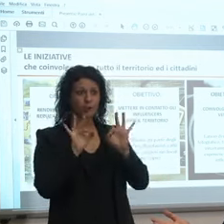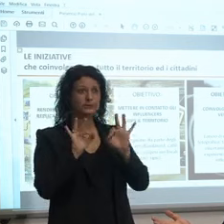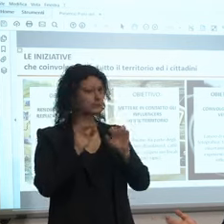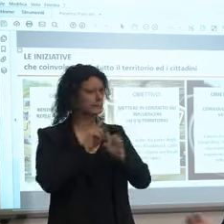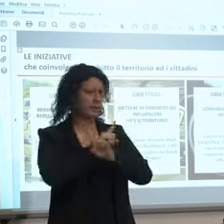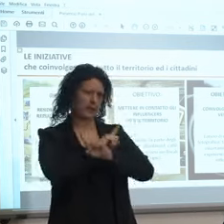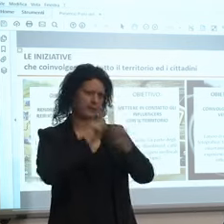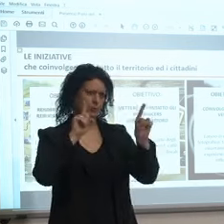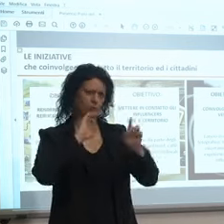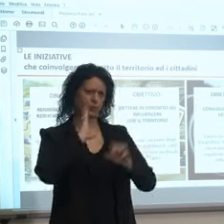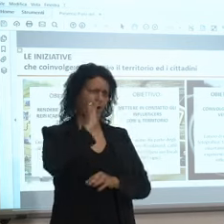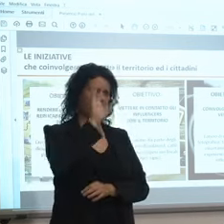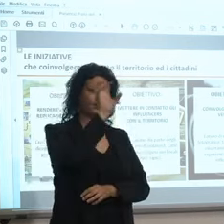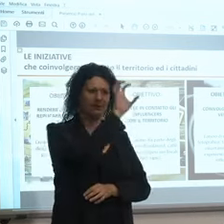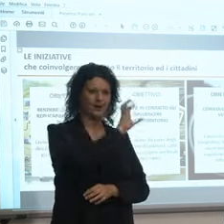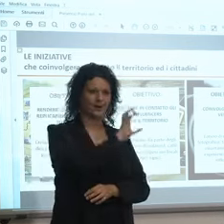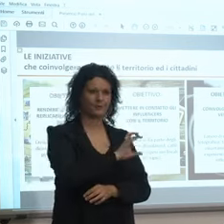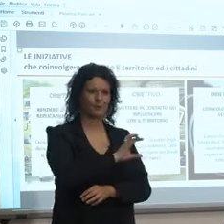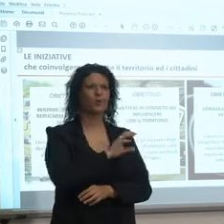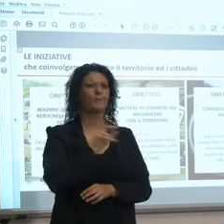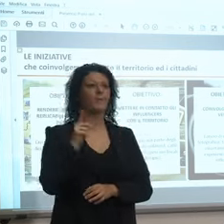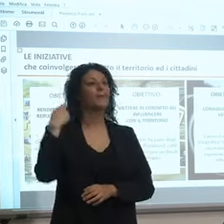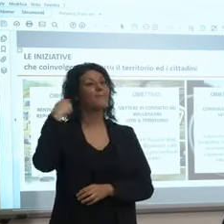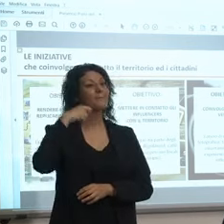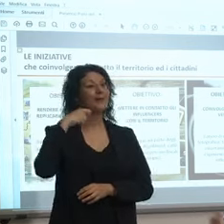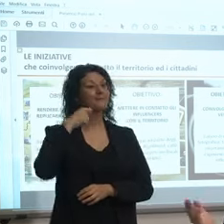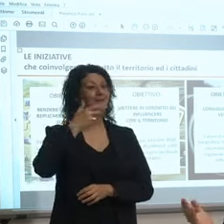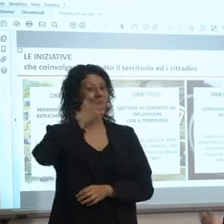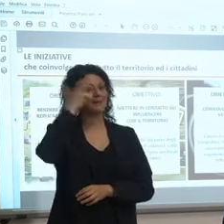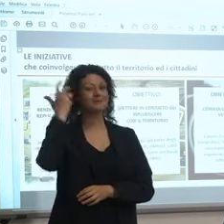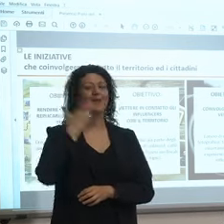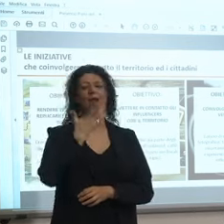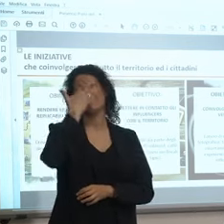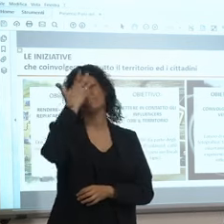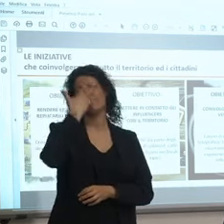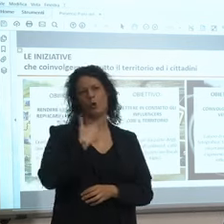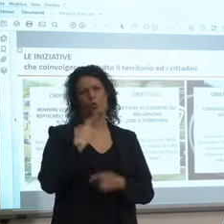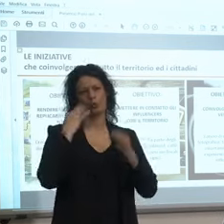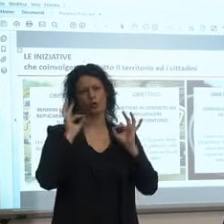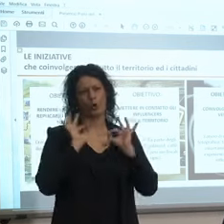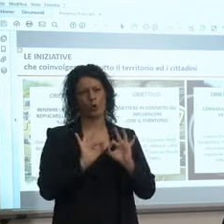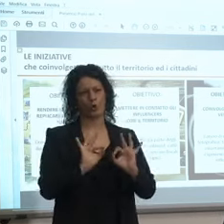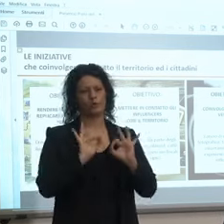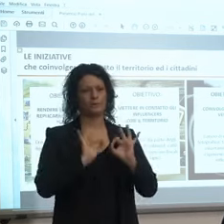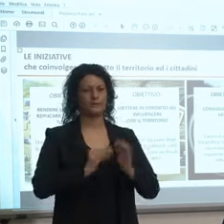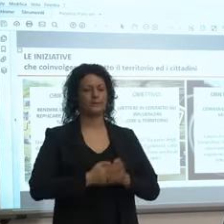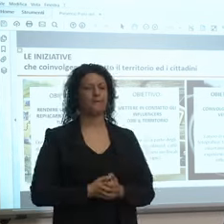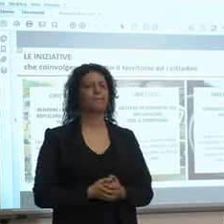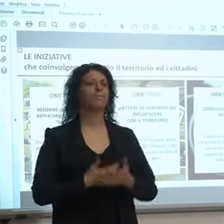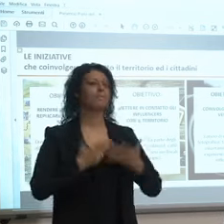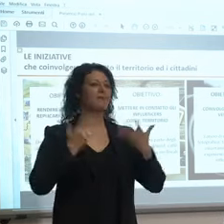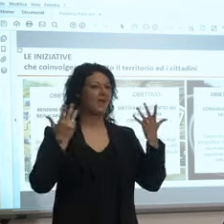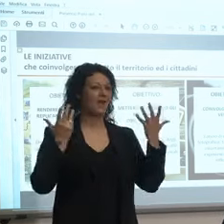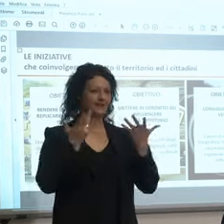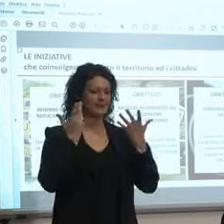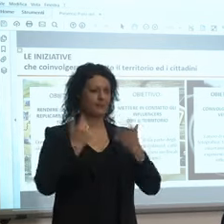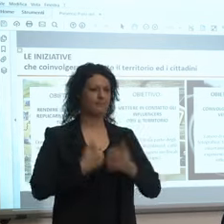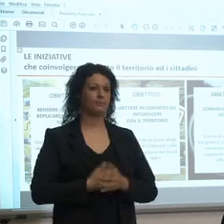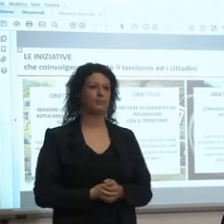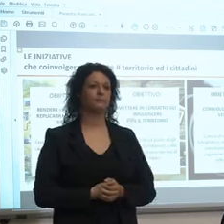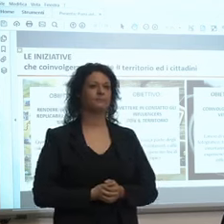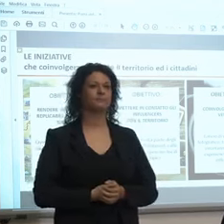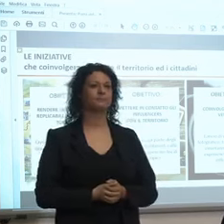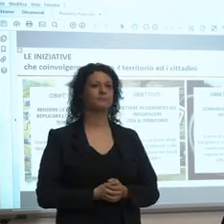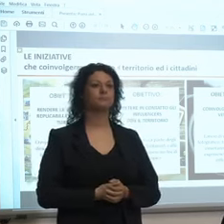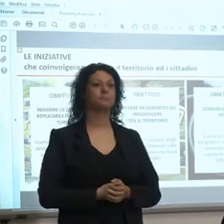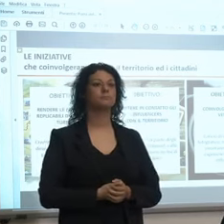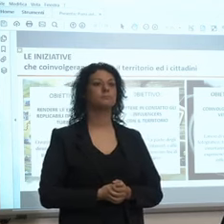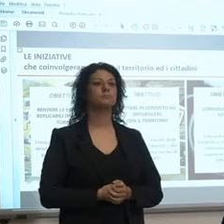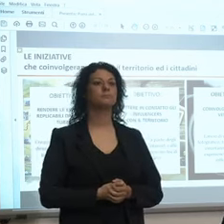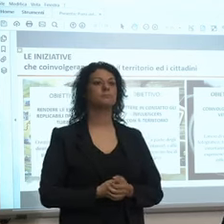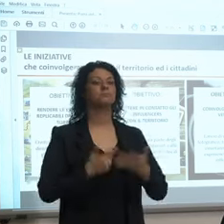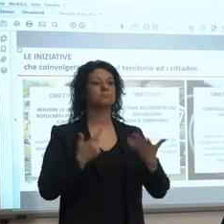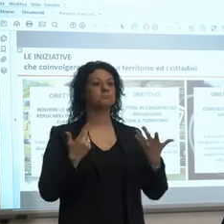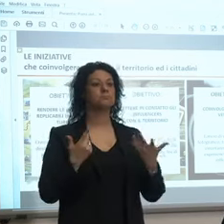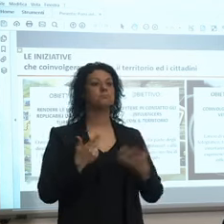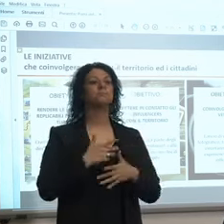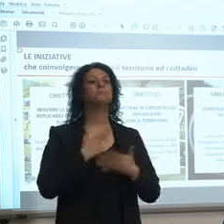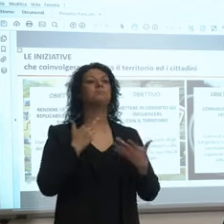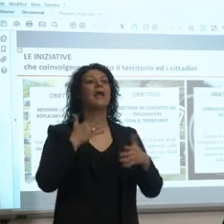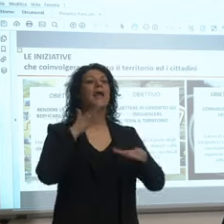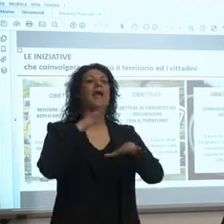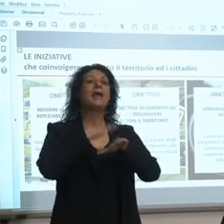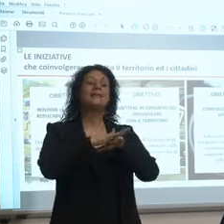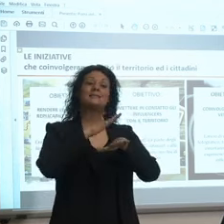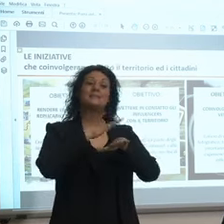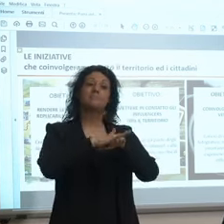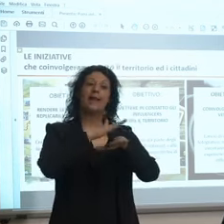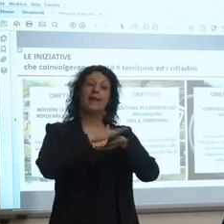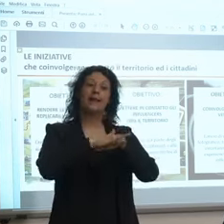il presidente e quindi è una cosa che abbiamo condiviso per esempio rendere le esperienze replicabili da veneti e turisti cioè per esempio